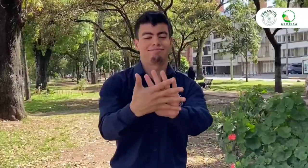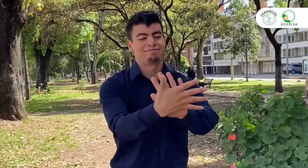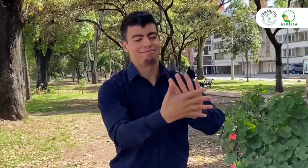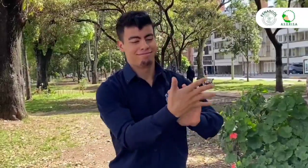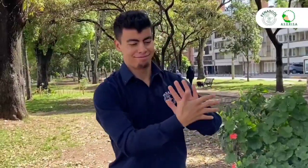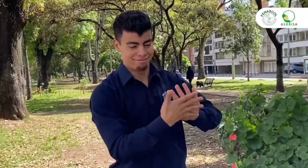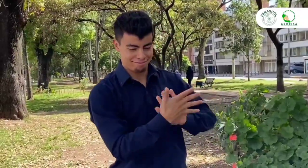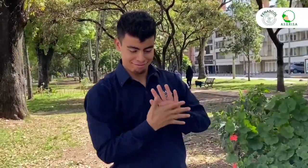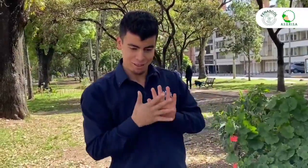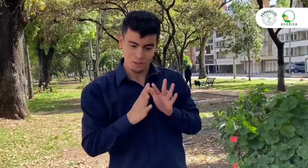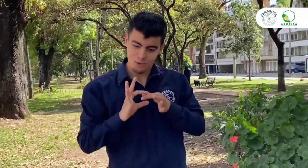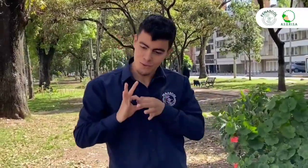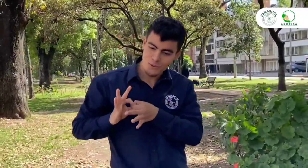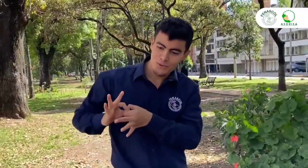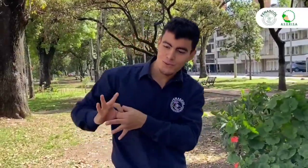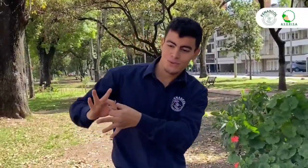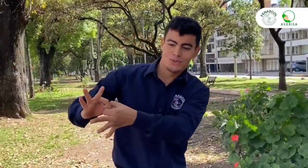La lengua de señas nos une.